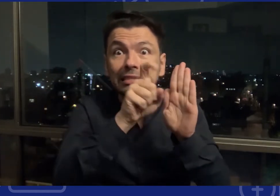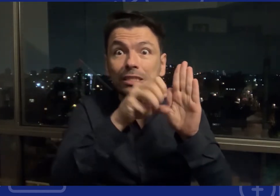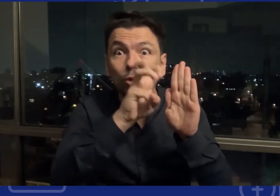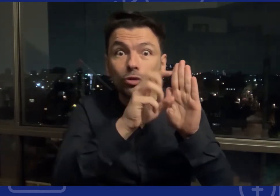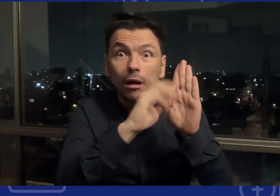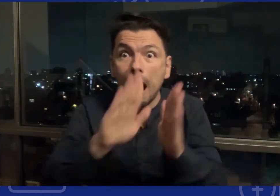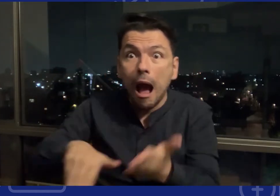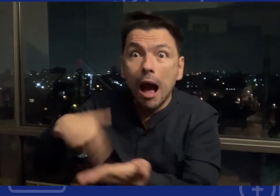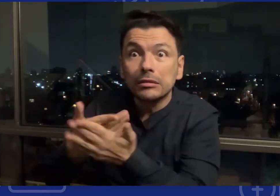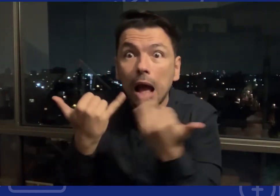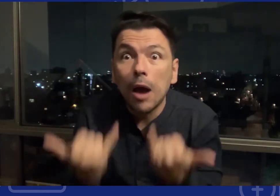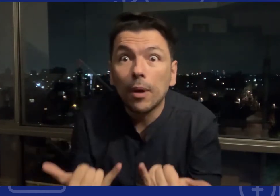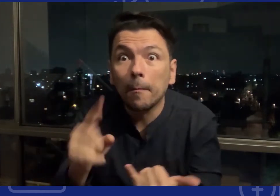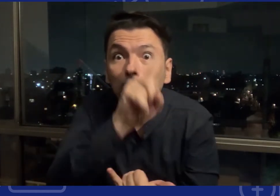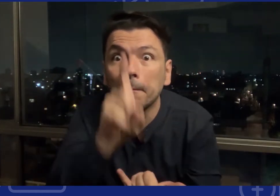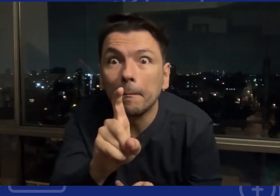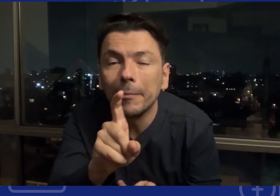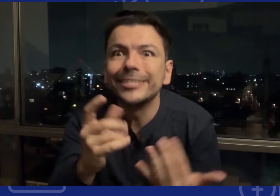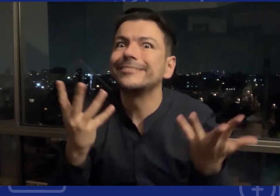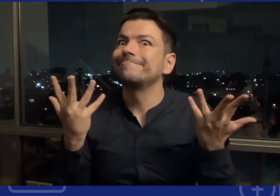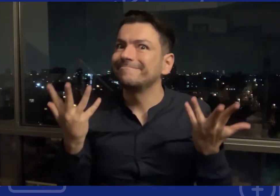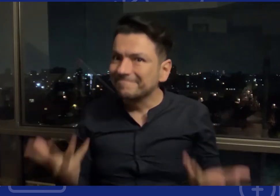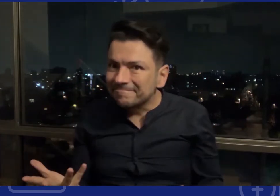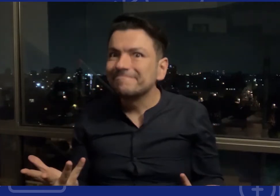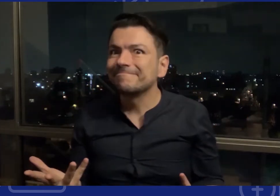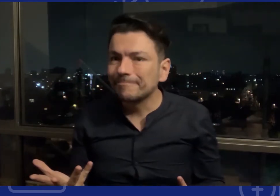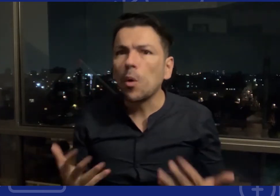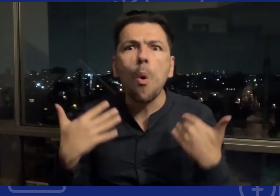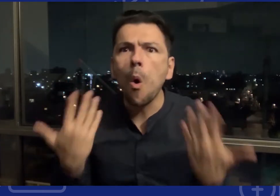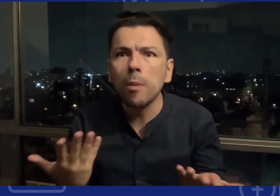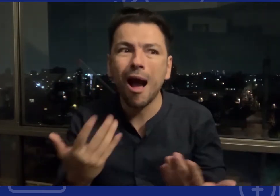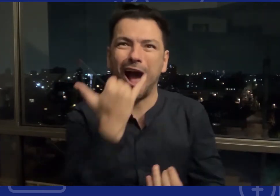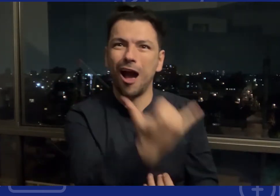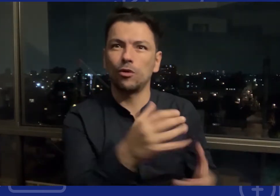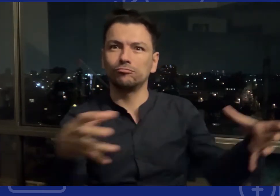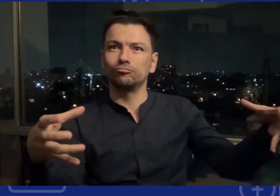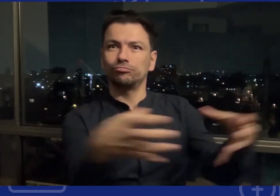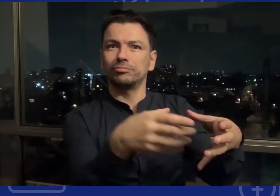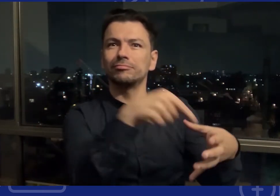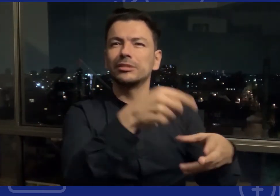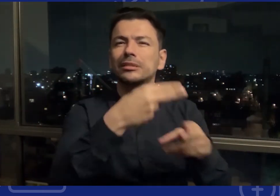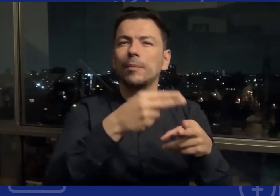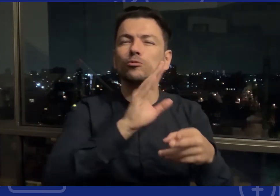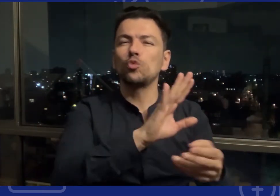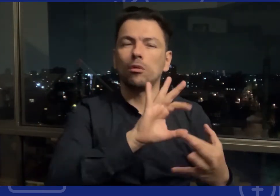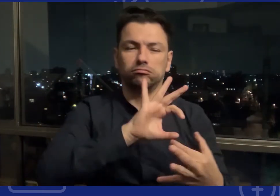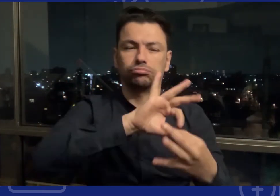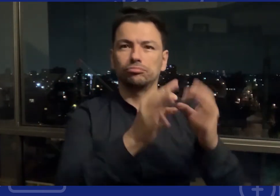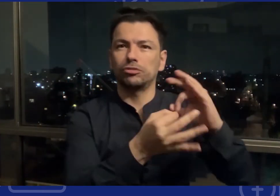discapacidad Pero esto ya se está llevando a cabo, se ha cumplido la Ley 16.18 Esa es la pregunta que nos convoca